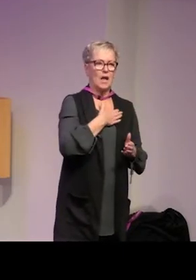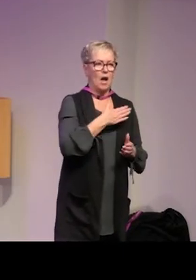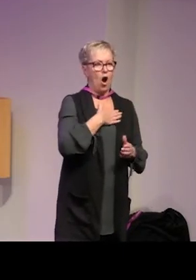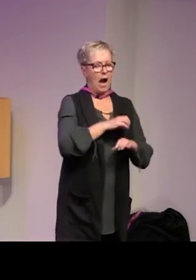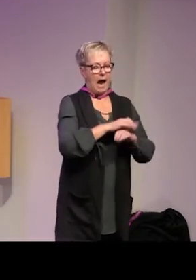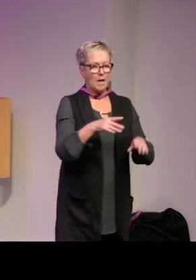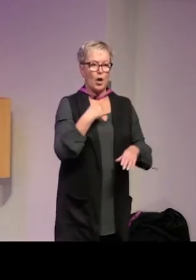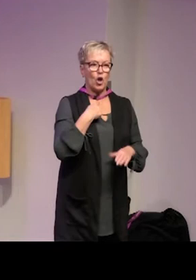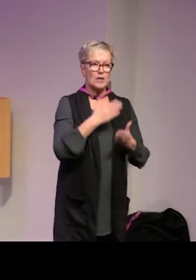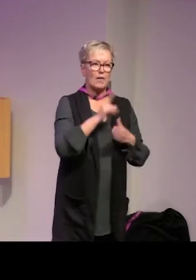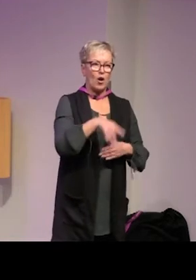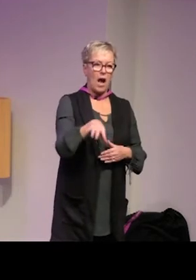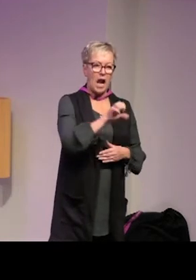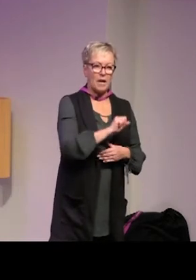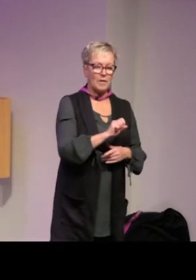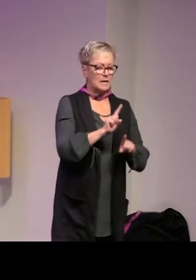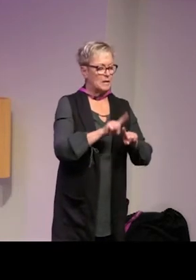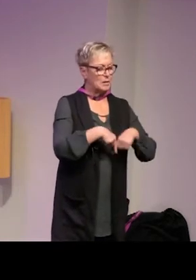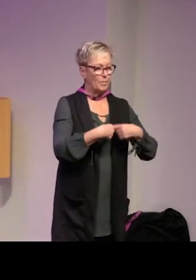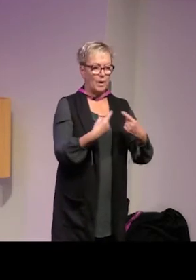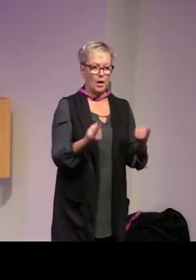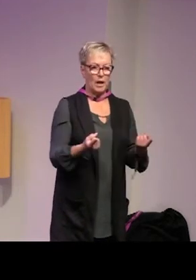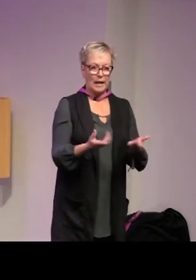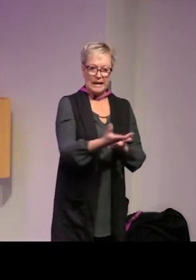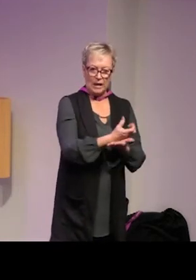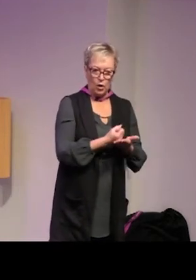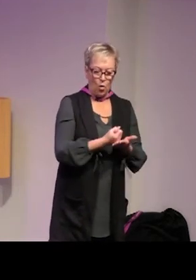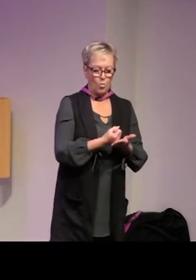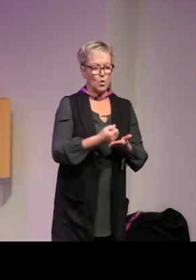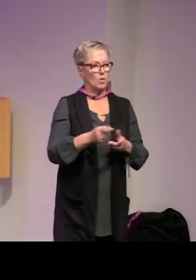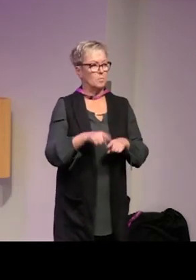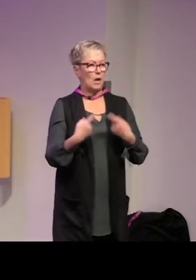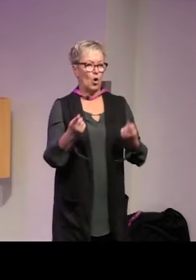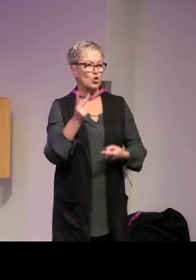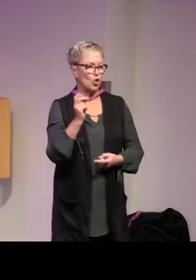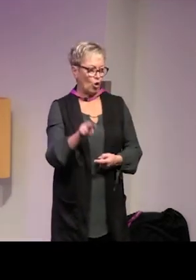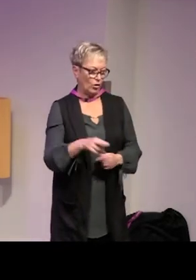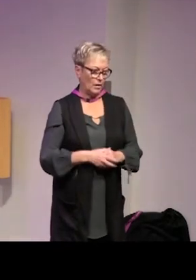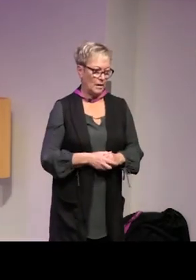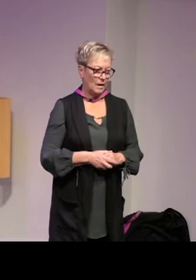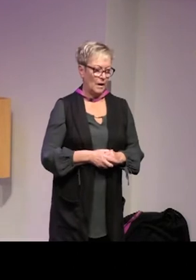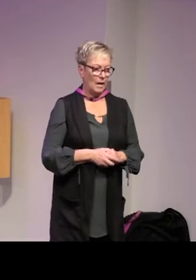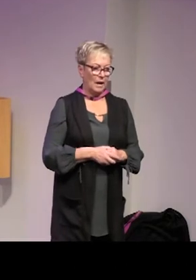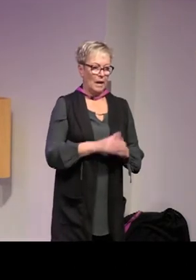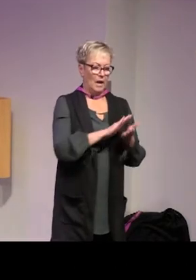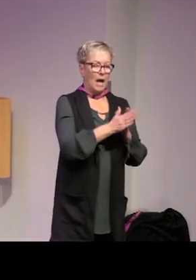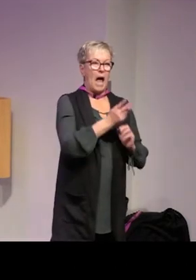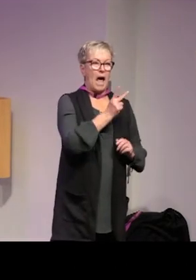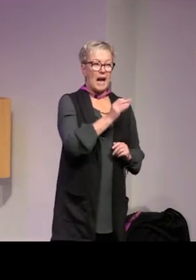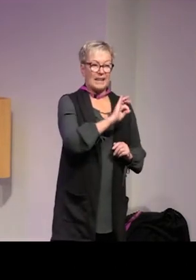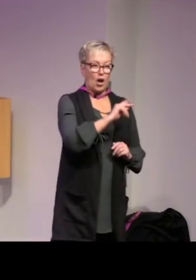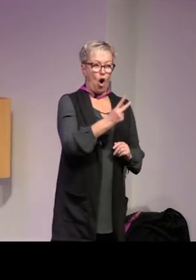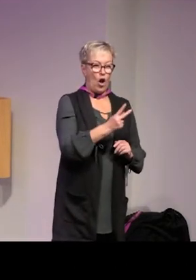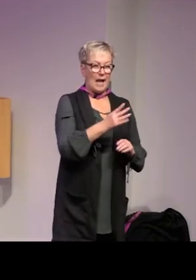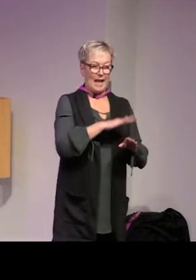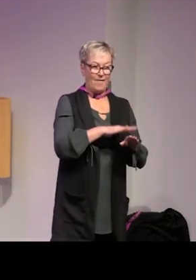ville ha allmän rösträtt för alla oberoende av inkomst och kön radikal